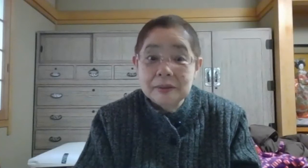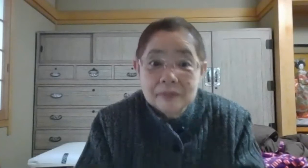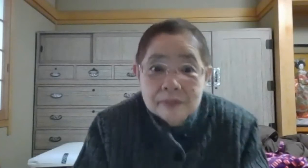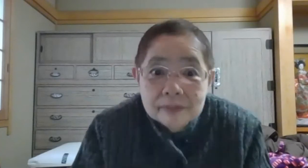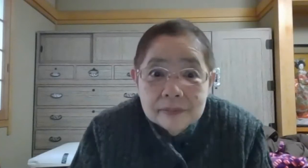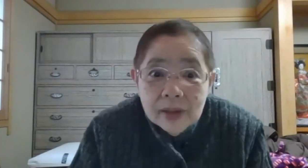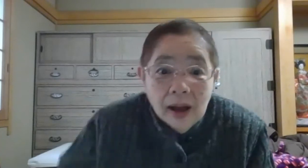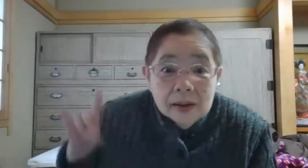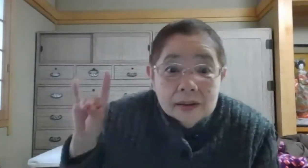れでしたっ